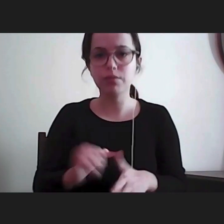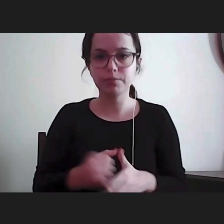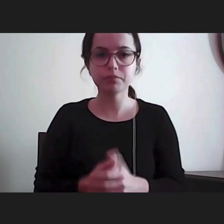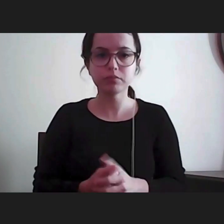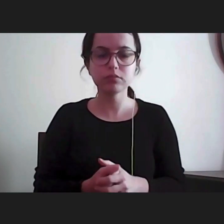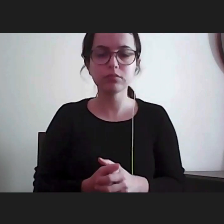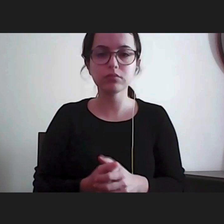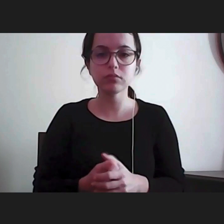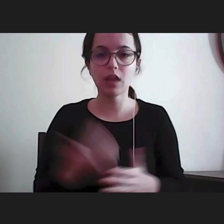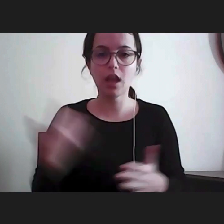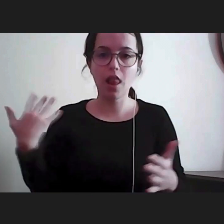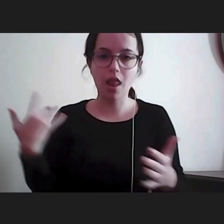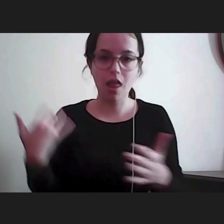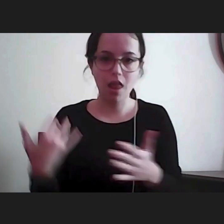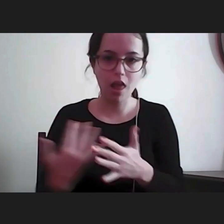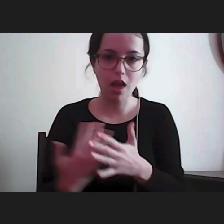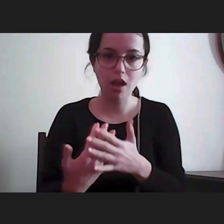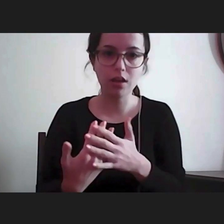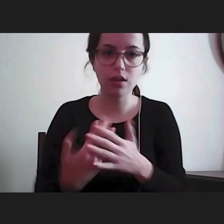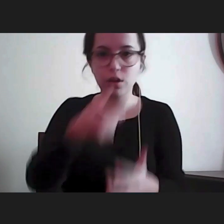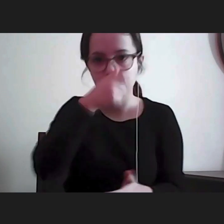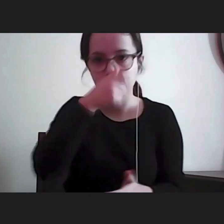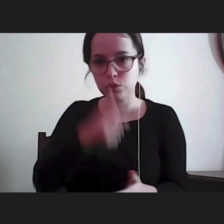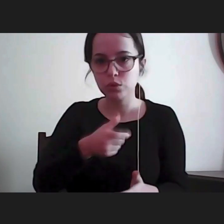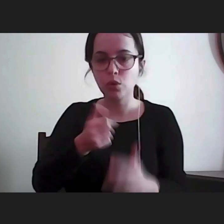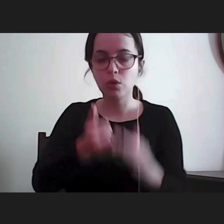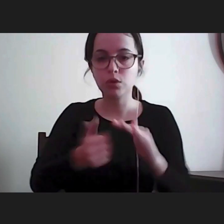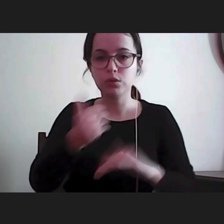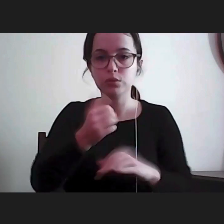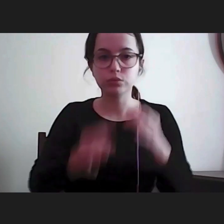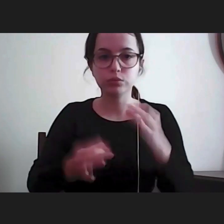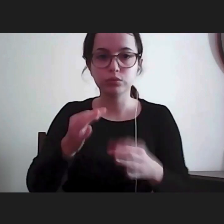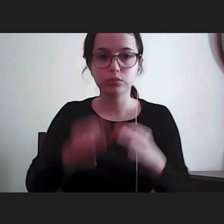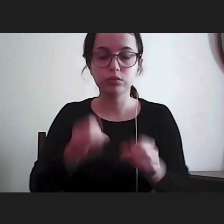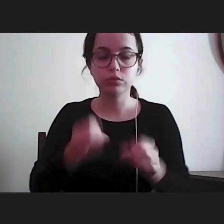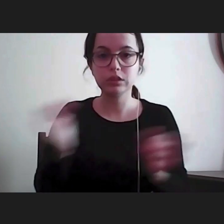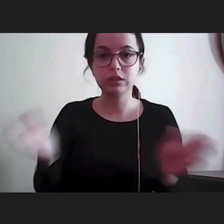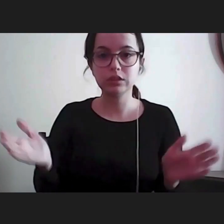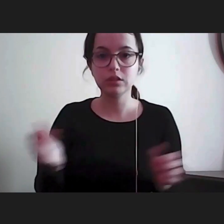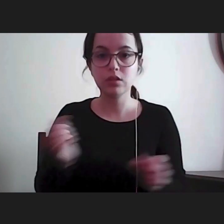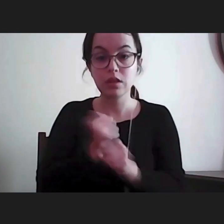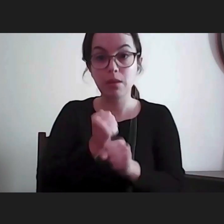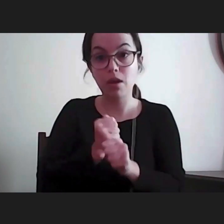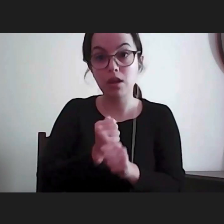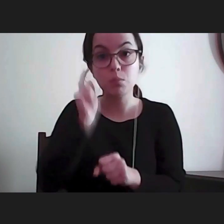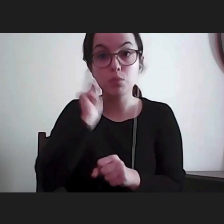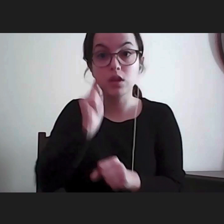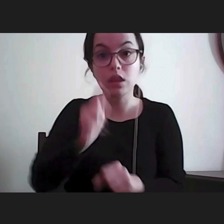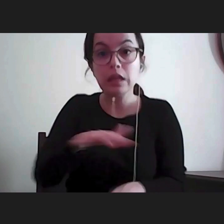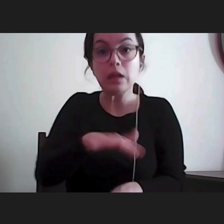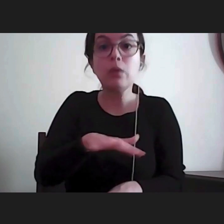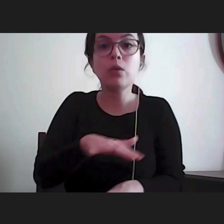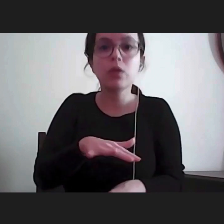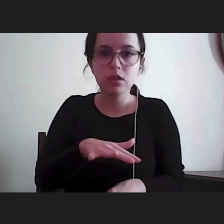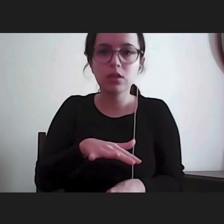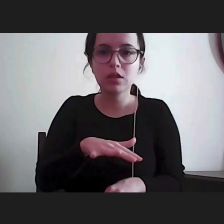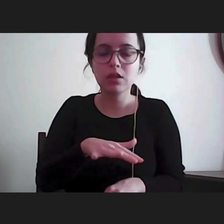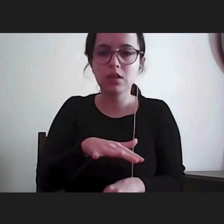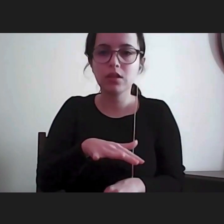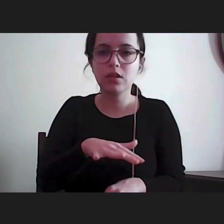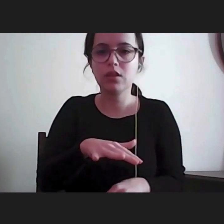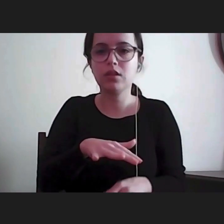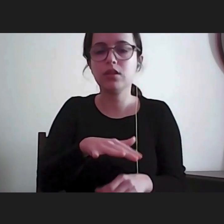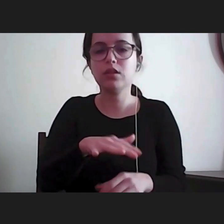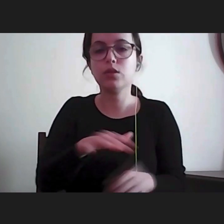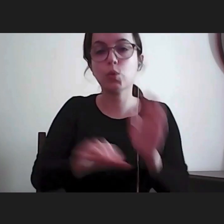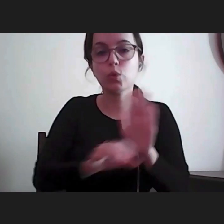muito cedo, por exemplo, o Provedor de Justiça teve uma ação importante no que respeita às condições